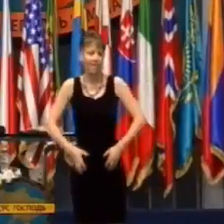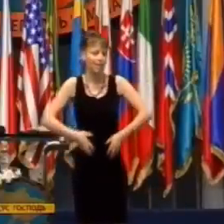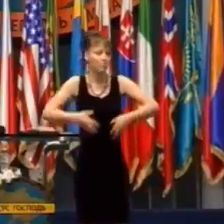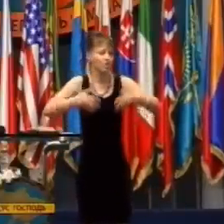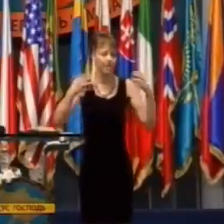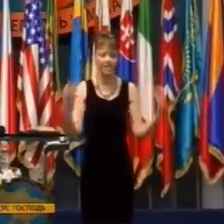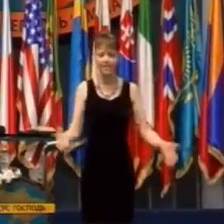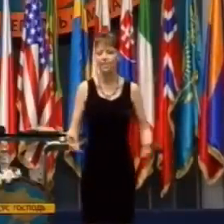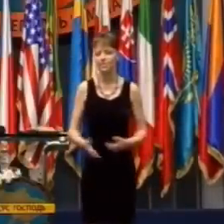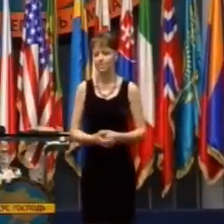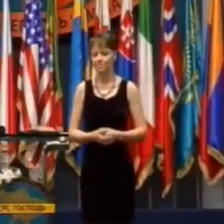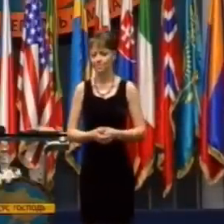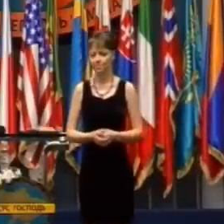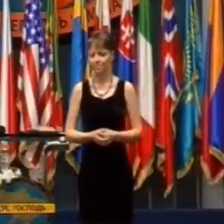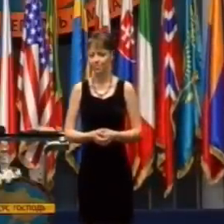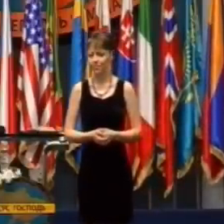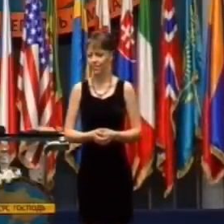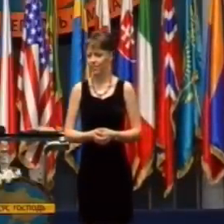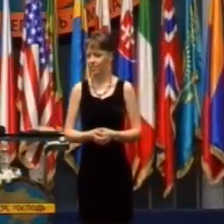Bude rásť.